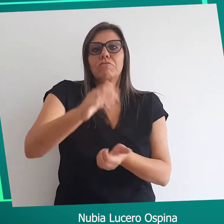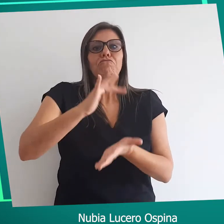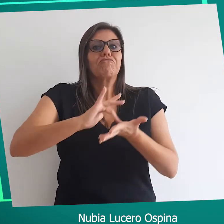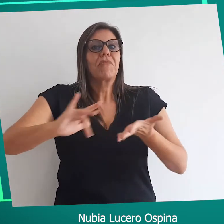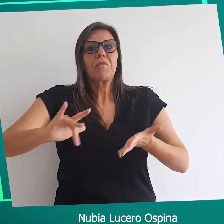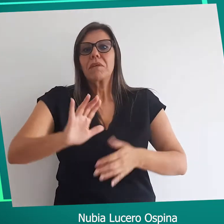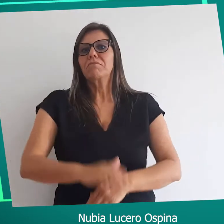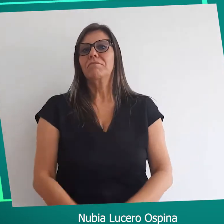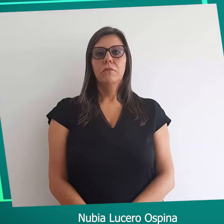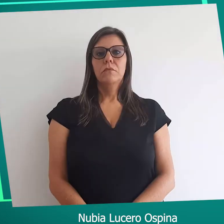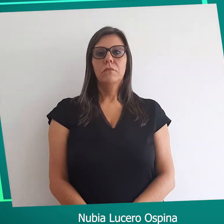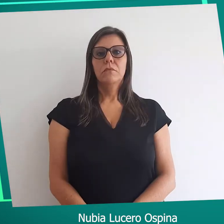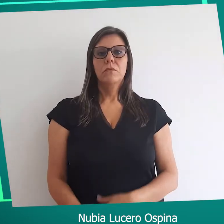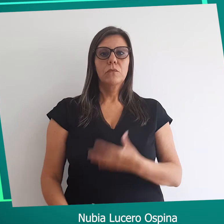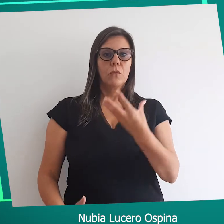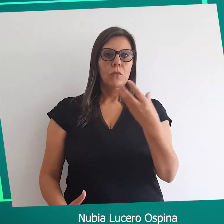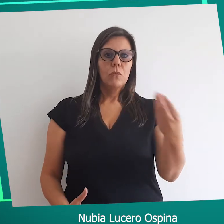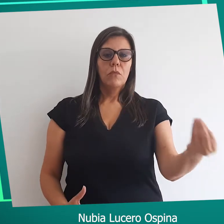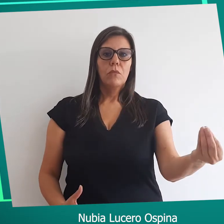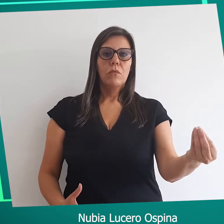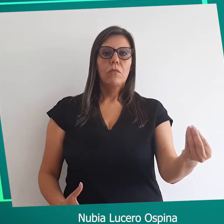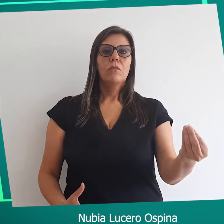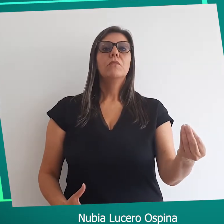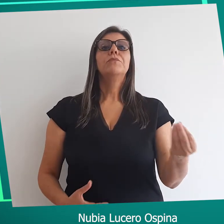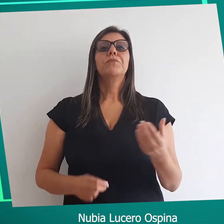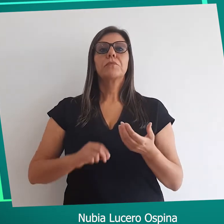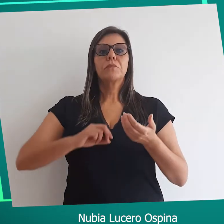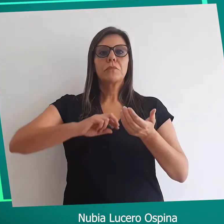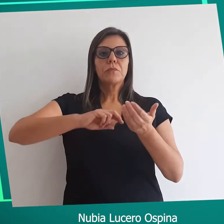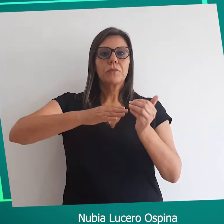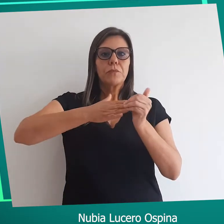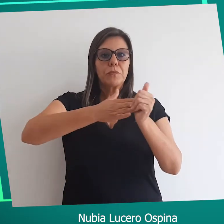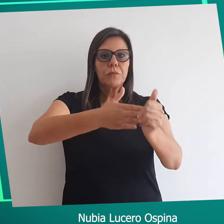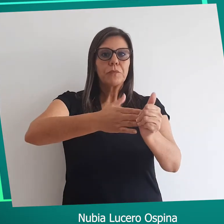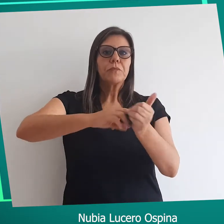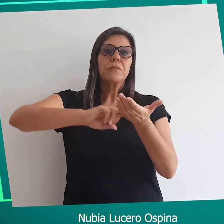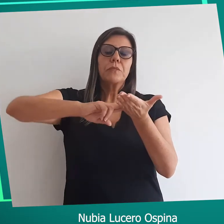vestir personas guía intérprete